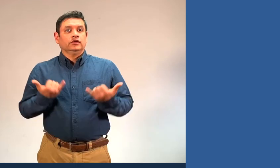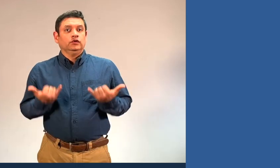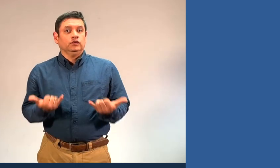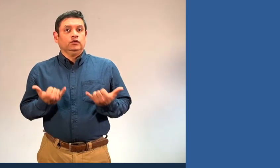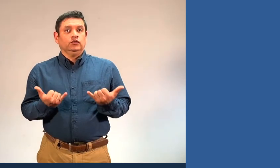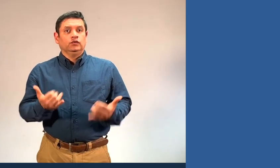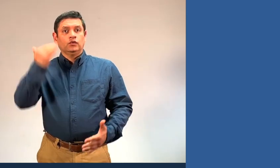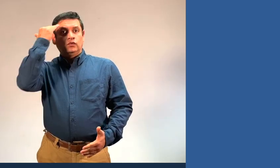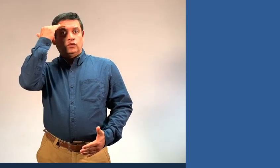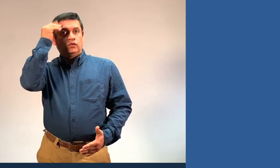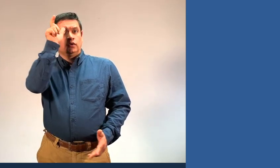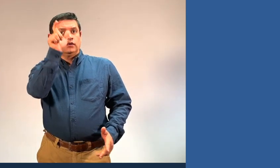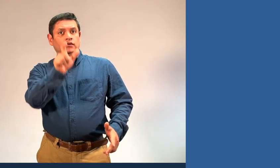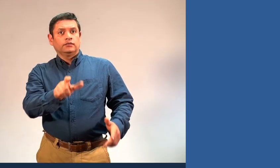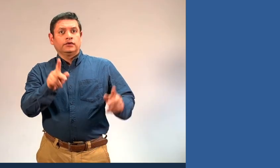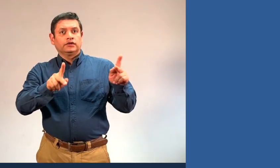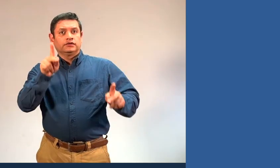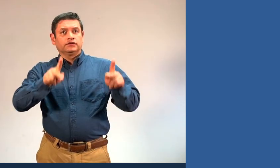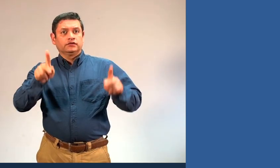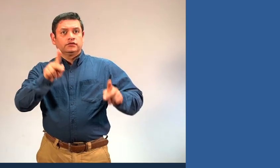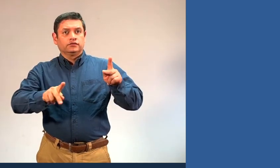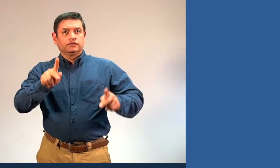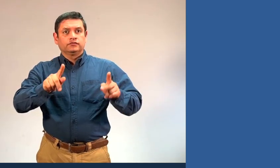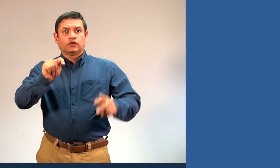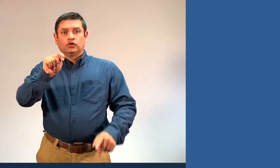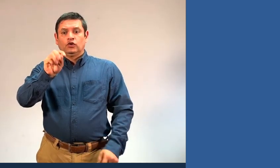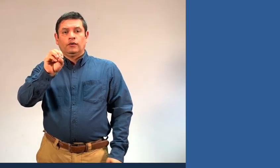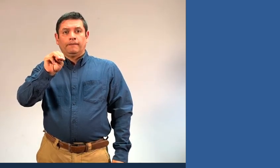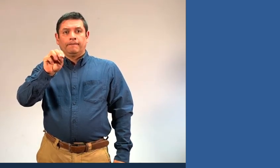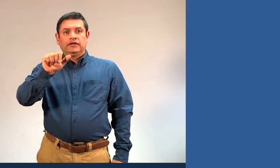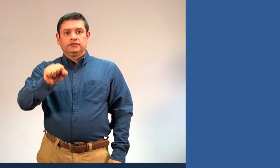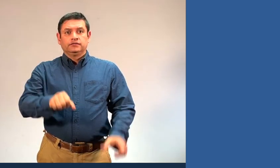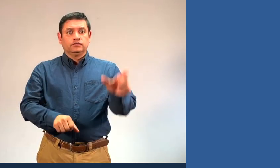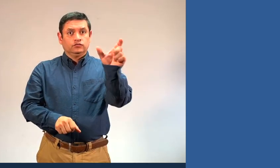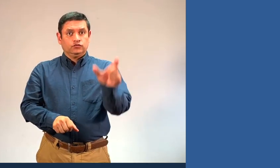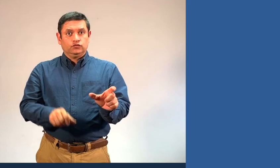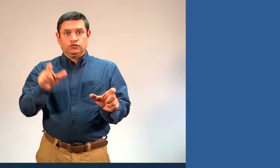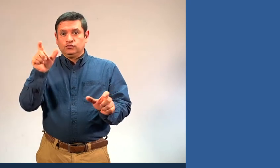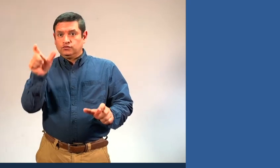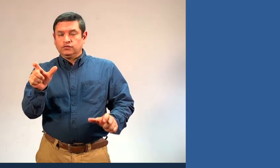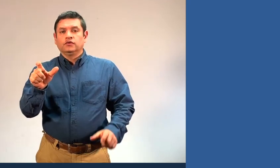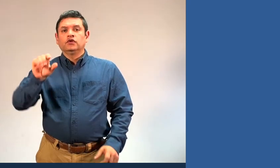Now, let's get to know a little bit about the artistic figures, Tomás and José.